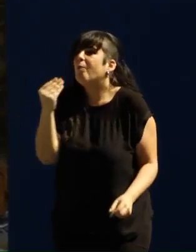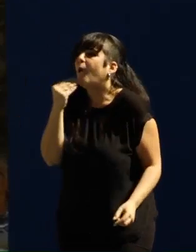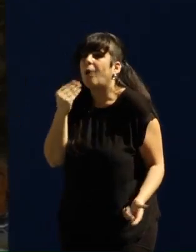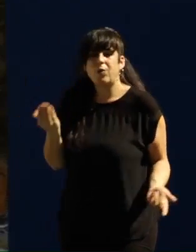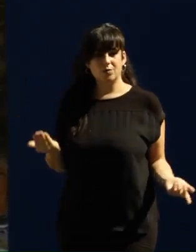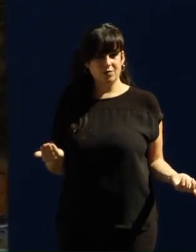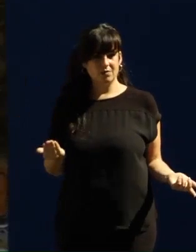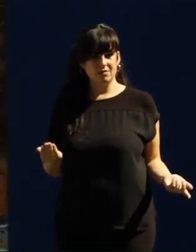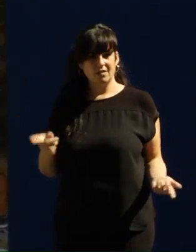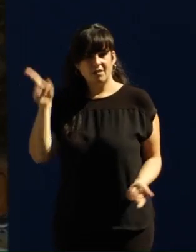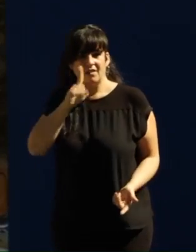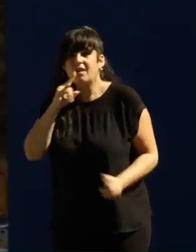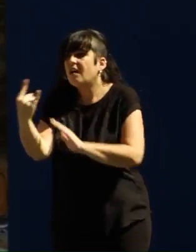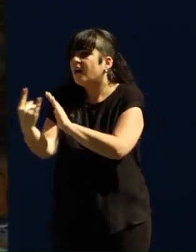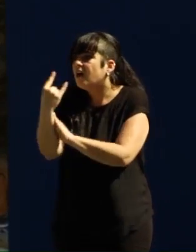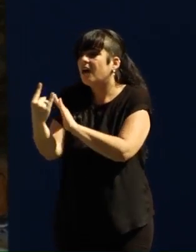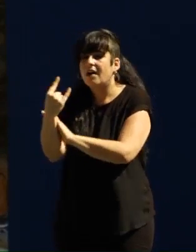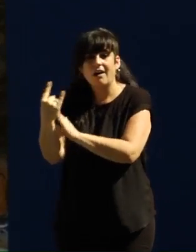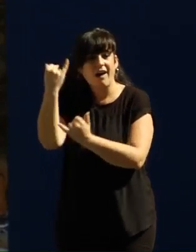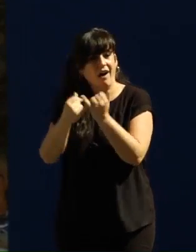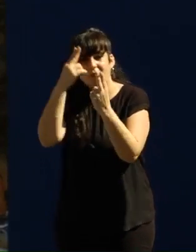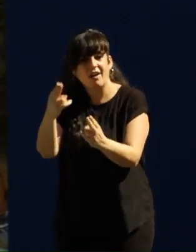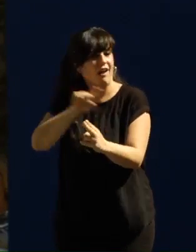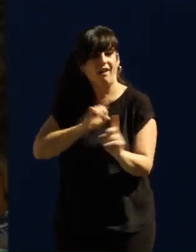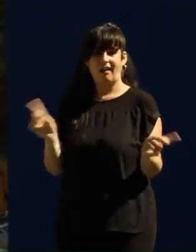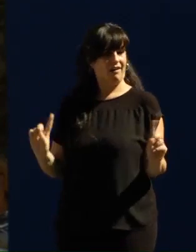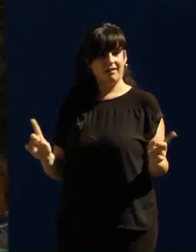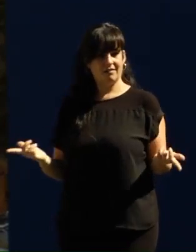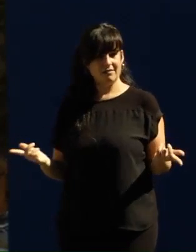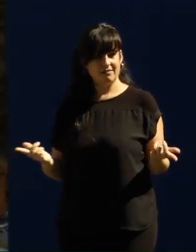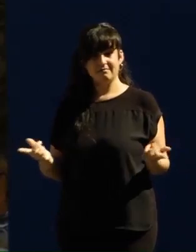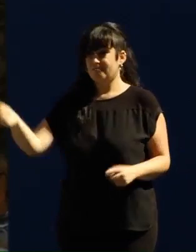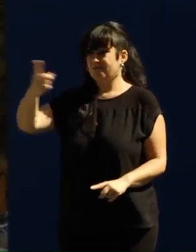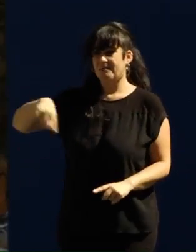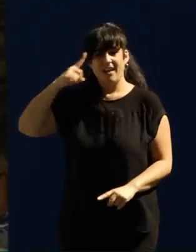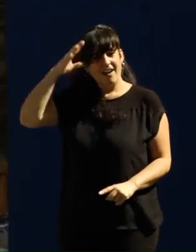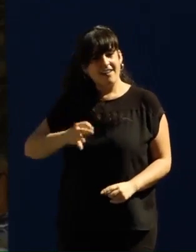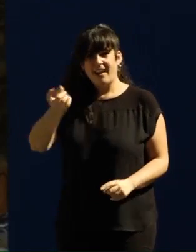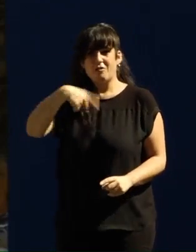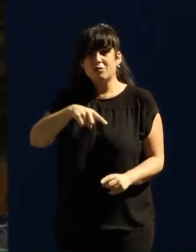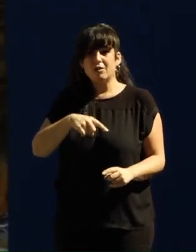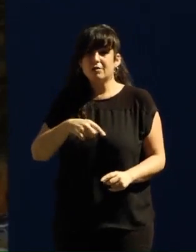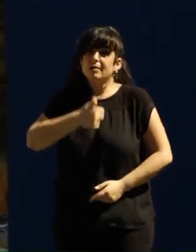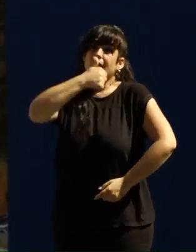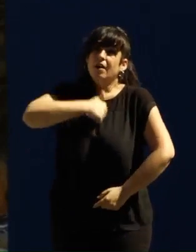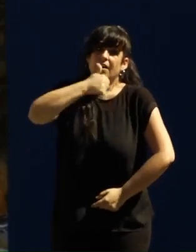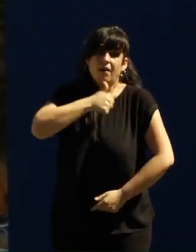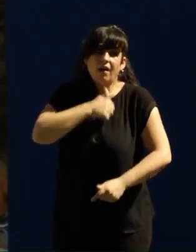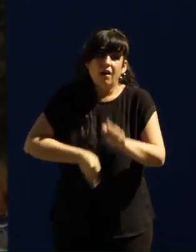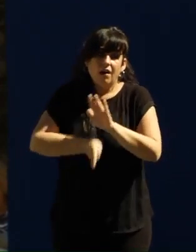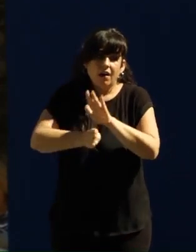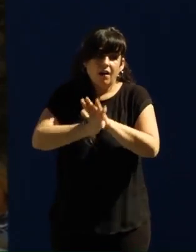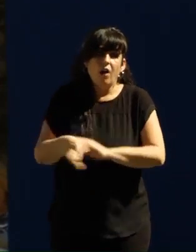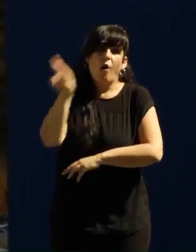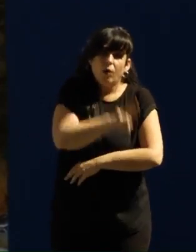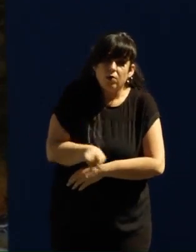Empezó a mentirnos en nuestra cara. Empezó a faltarnos al respeto a nuestra inteligencia. Empezó a creer que nunca haríamos nada, que nos resignaríamos una vez